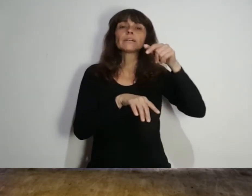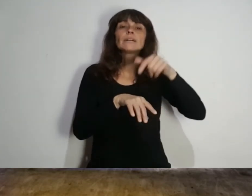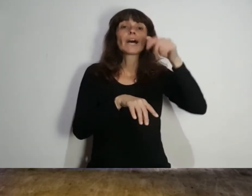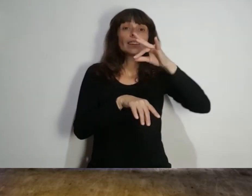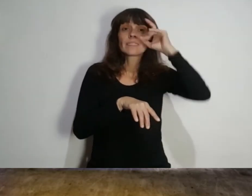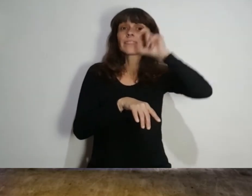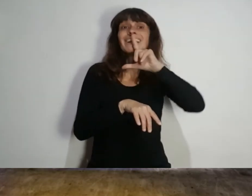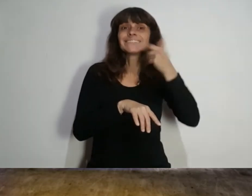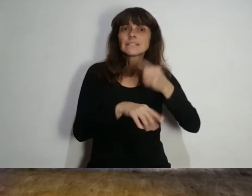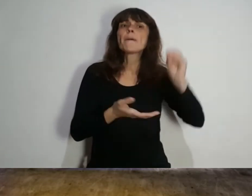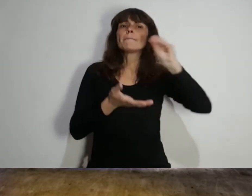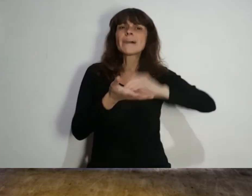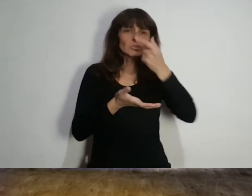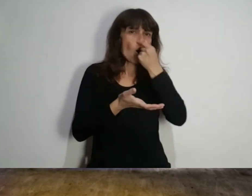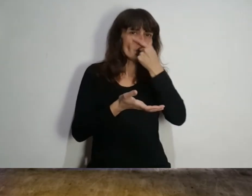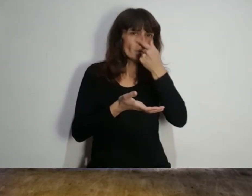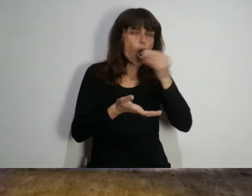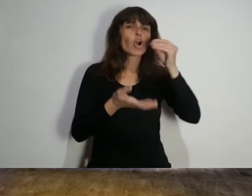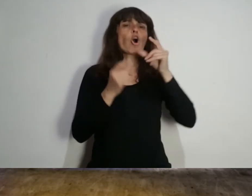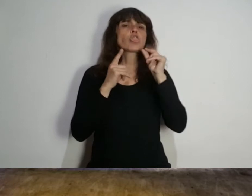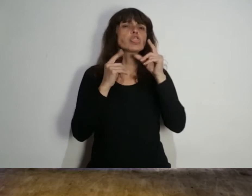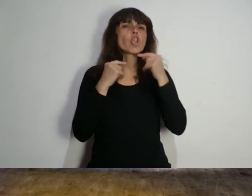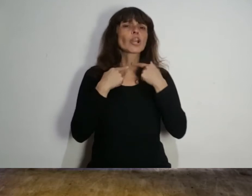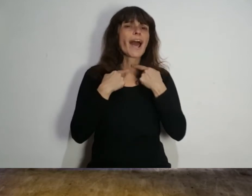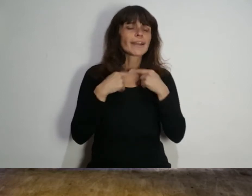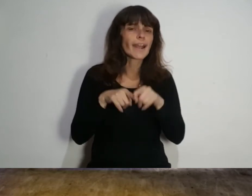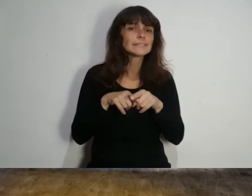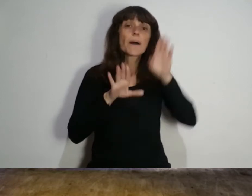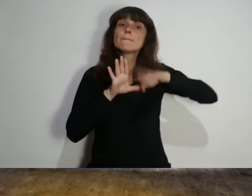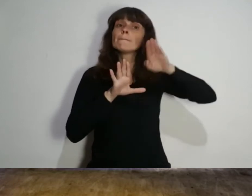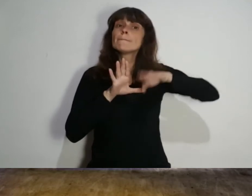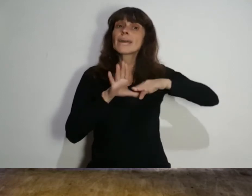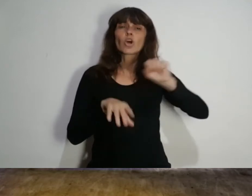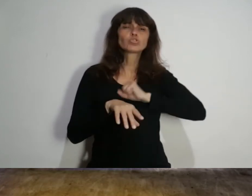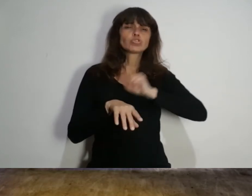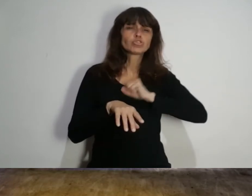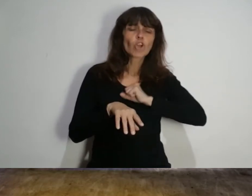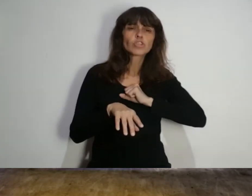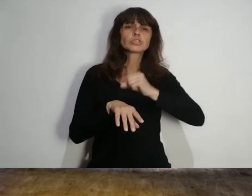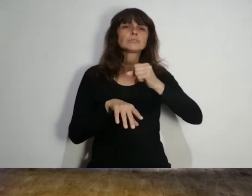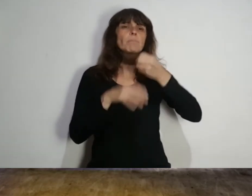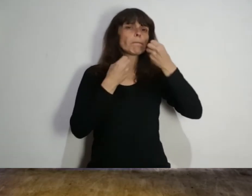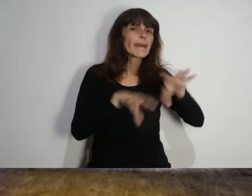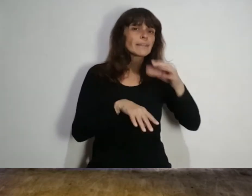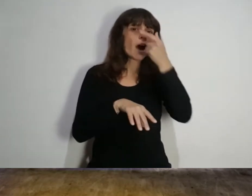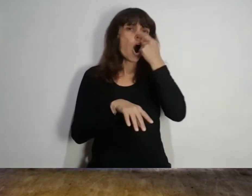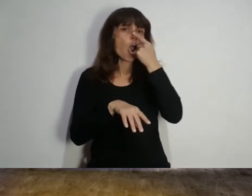La versión delta provoca más mucosidad y dolor de garganta pero menos tos y pérdida de olfato